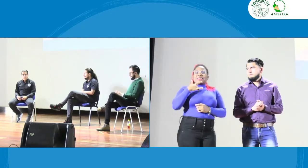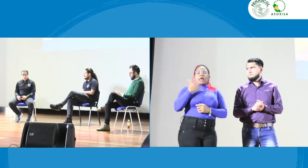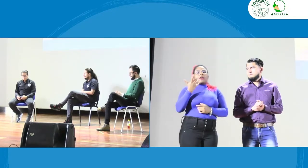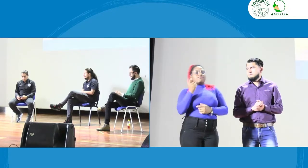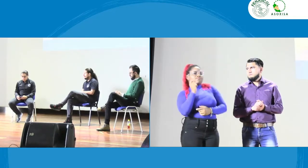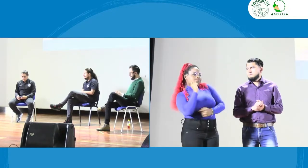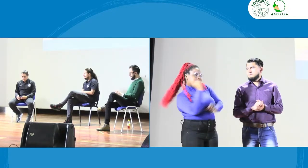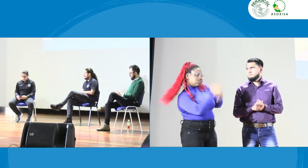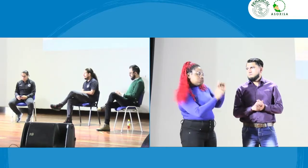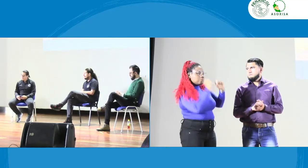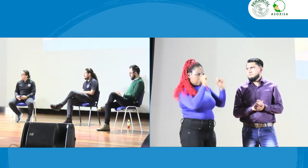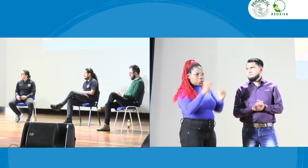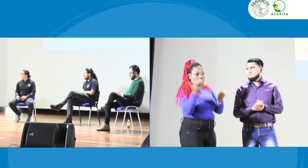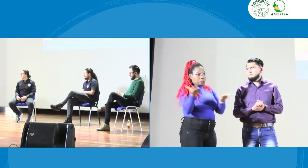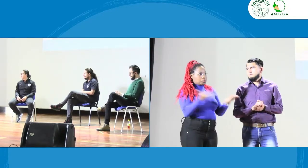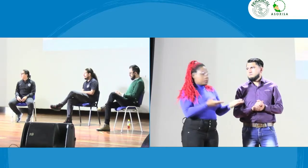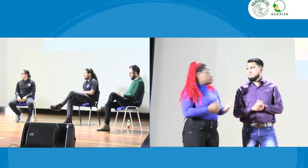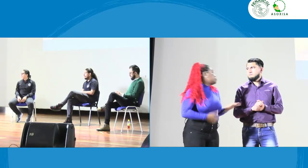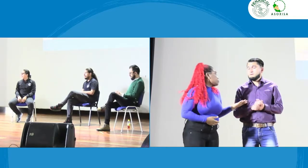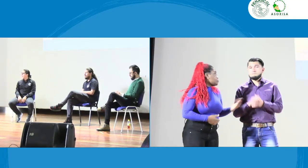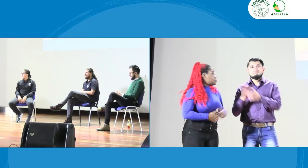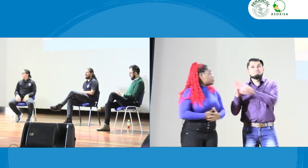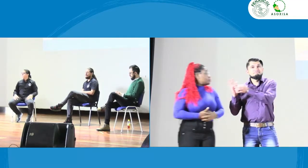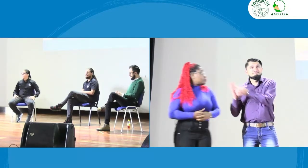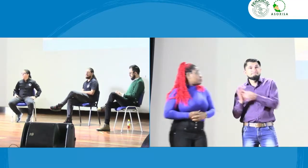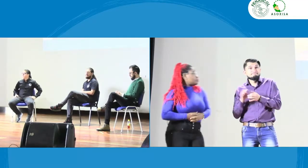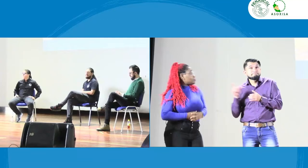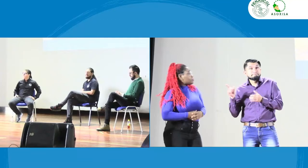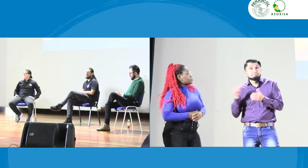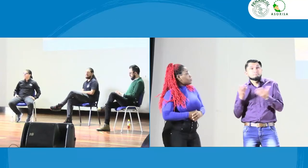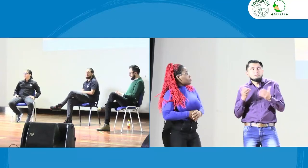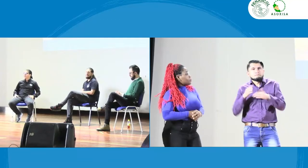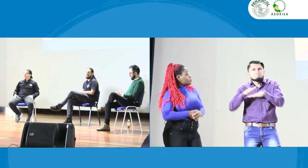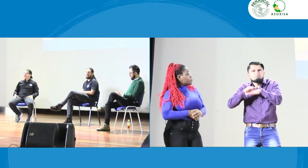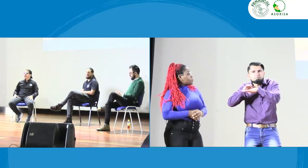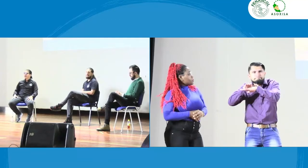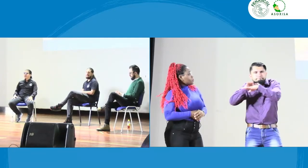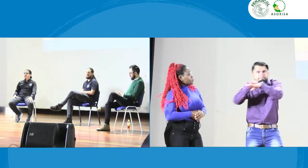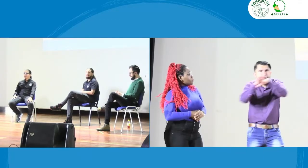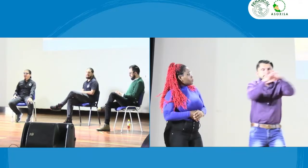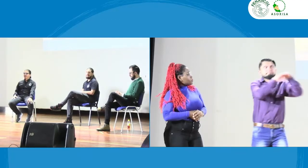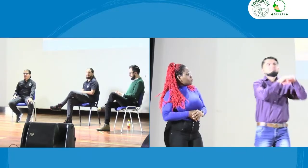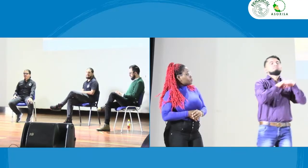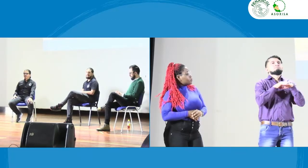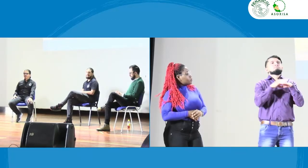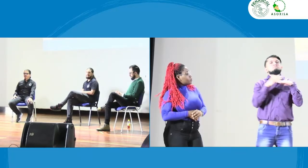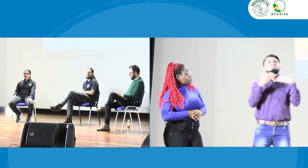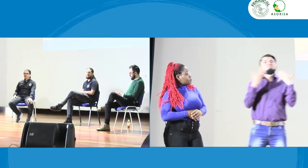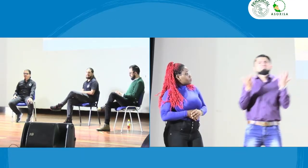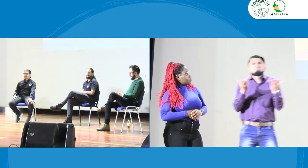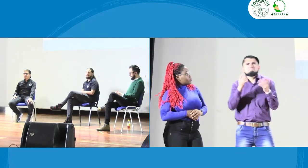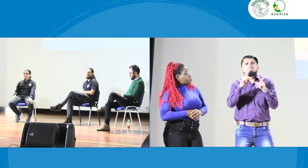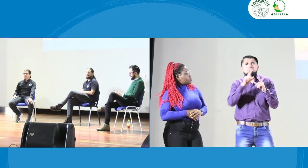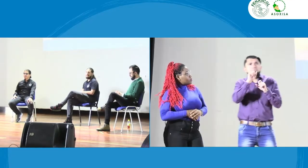si tienen alguna duda o algo que quieran saber y preguntar están bienvenidos y además de eso queremos